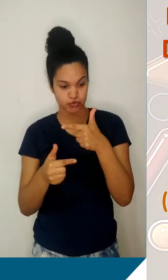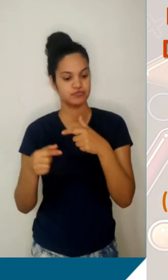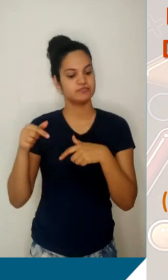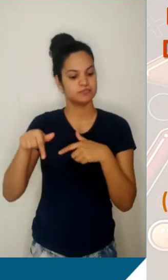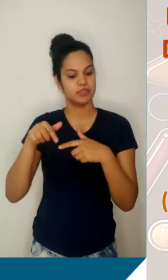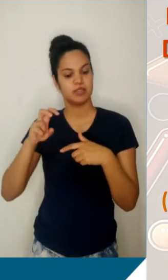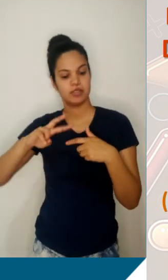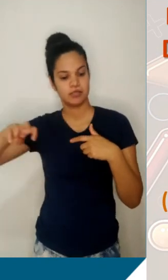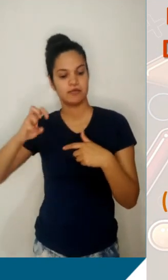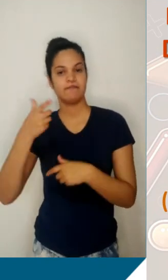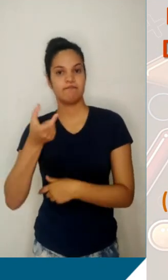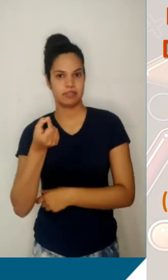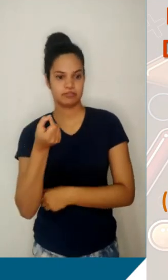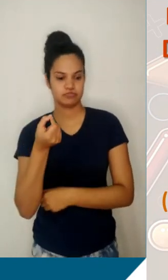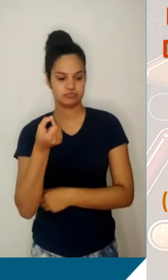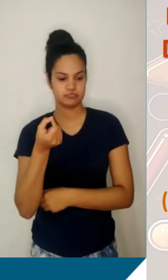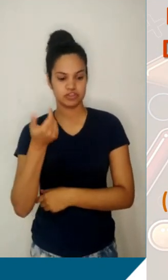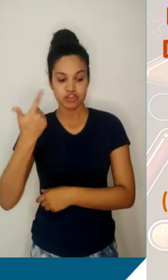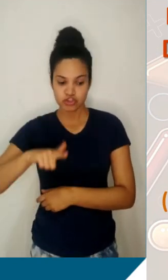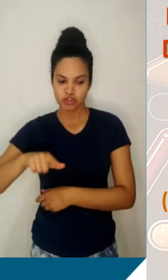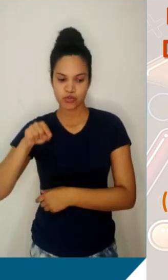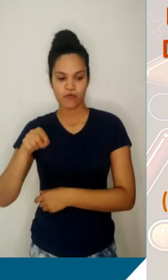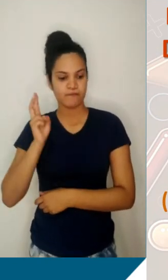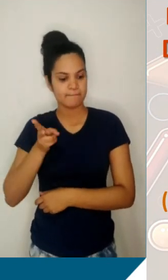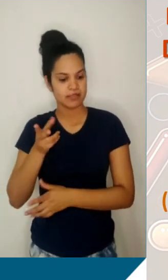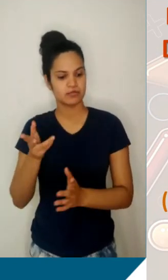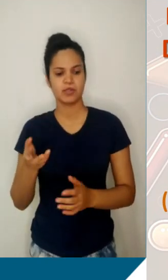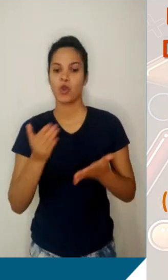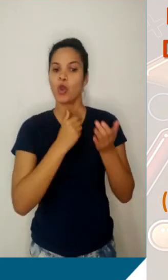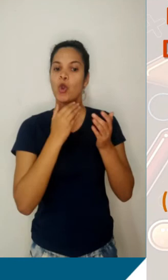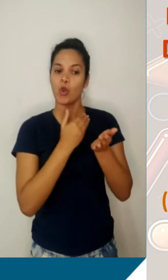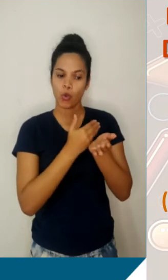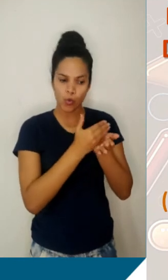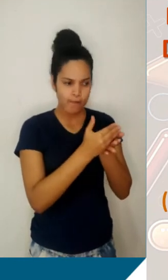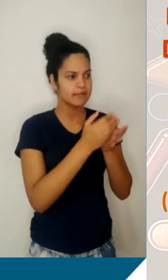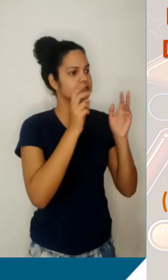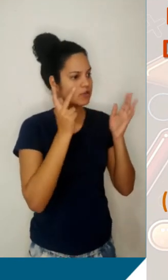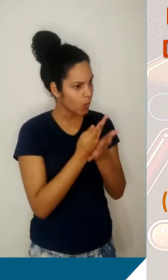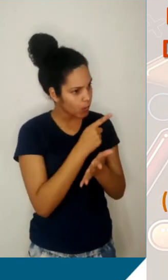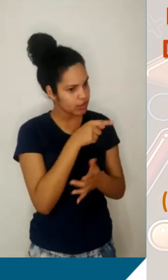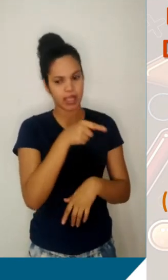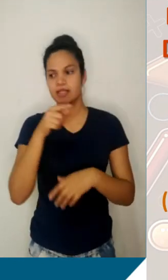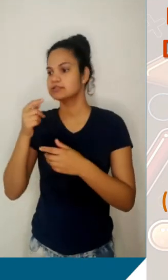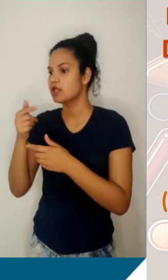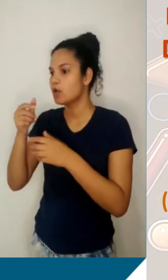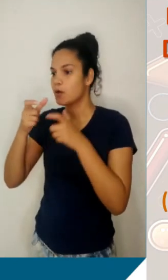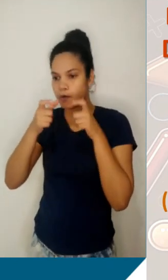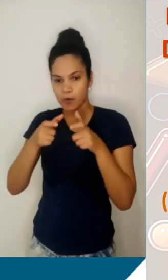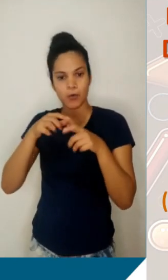termo central entre eles. Então, reparem que isso aconteceu no início da PA, está acontecendo aqui em uma outra posição. A gente vai fazer mais uns